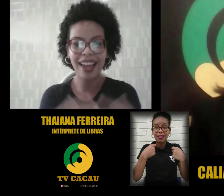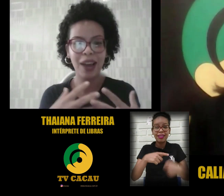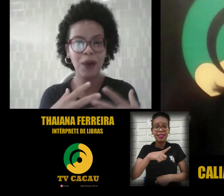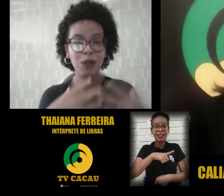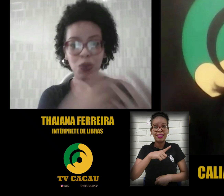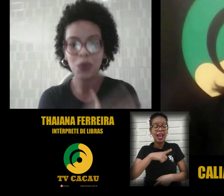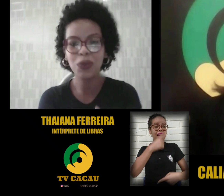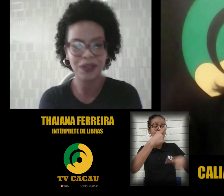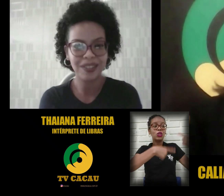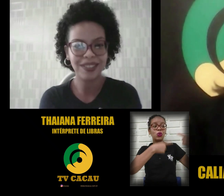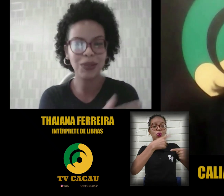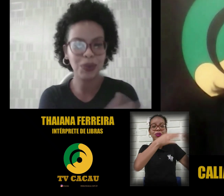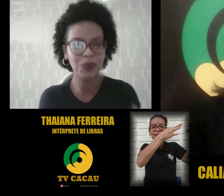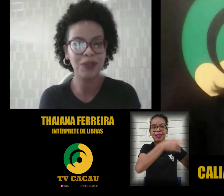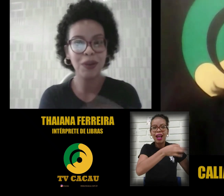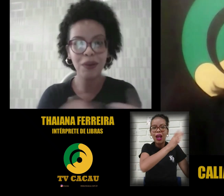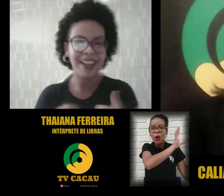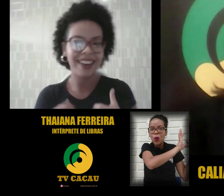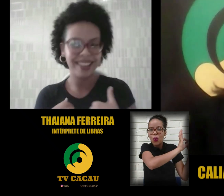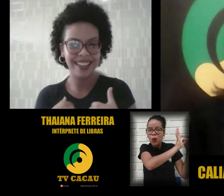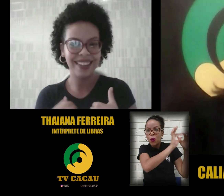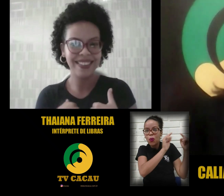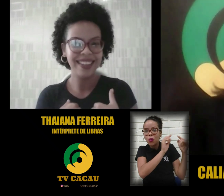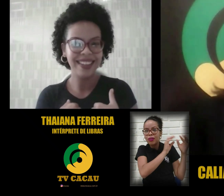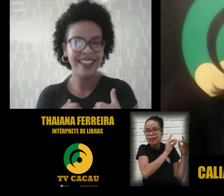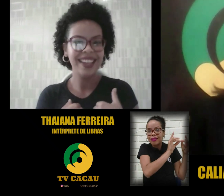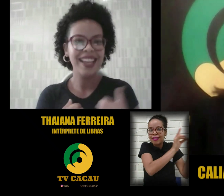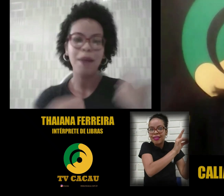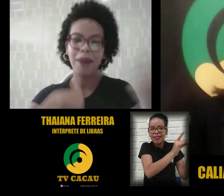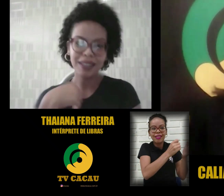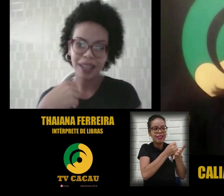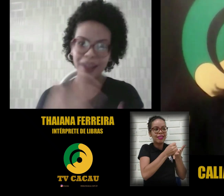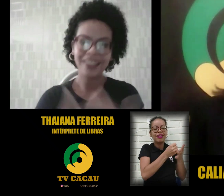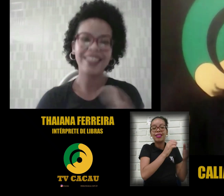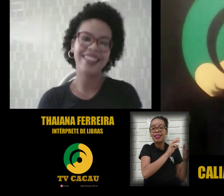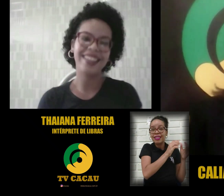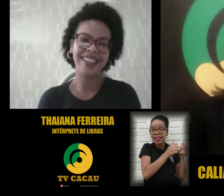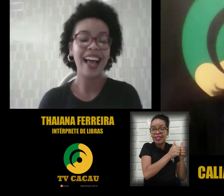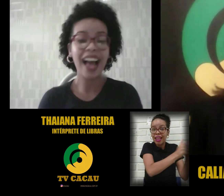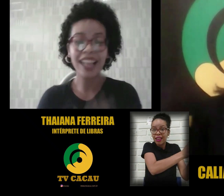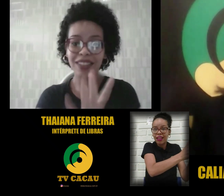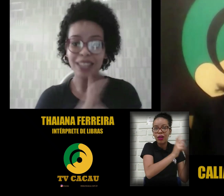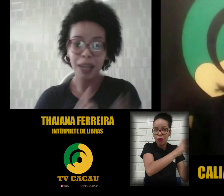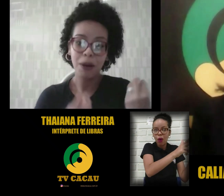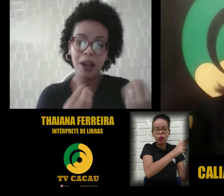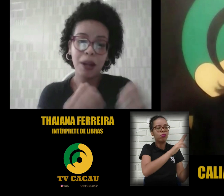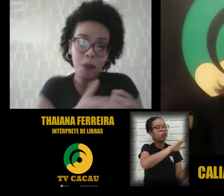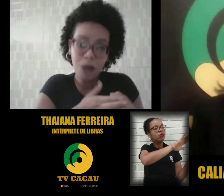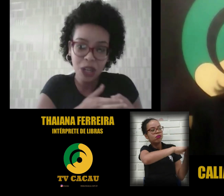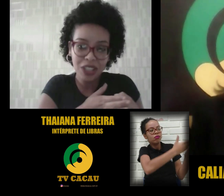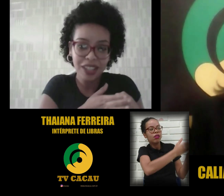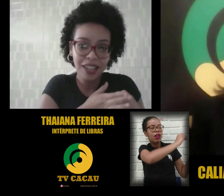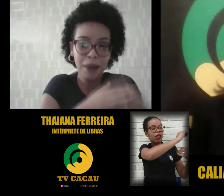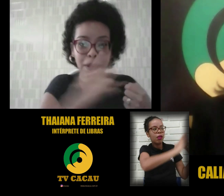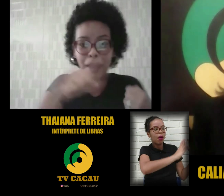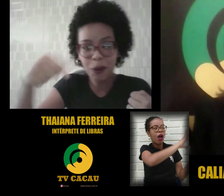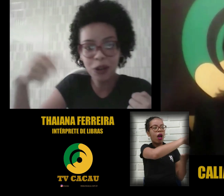o discurso do surdo, não dele, entendeu? Meu Deus. Mas às vezes ele aumente para depois